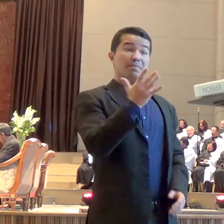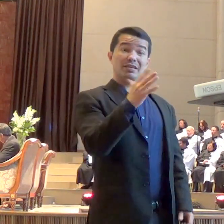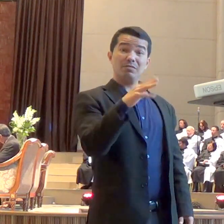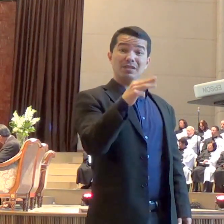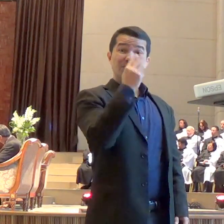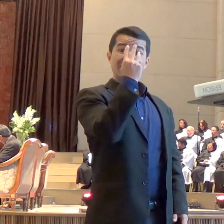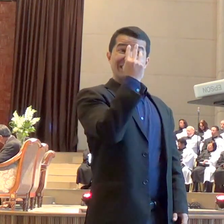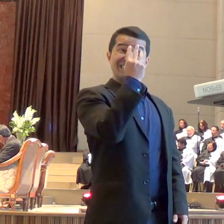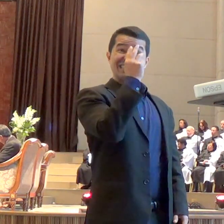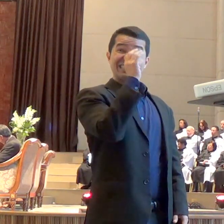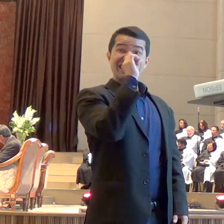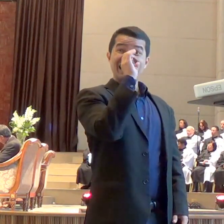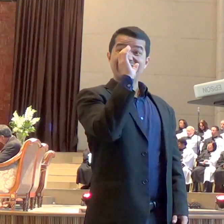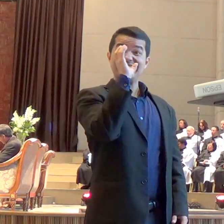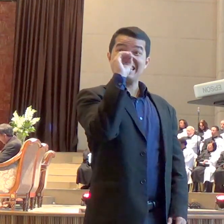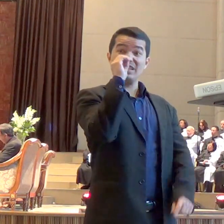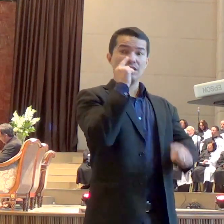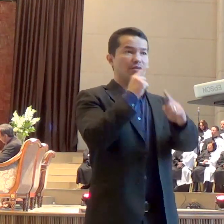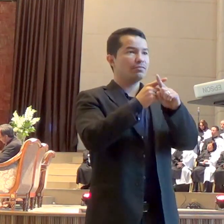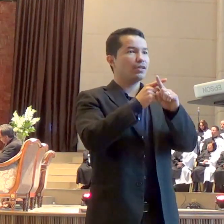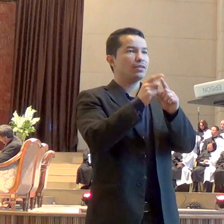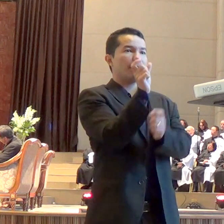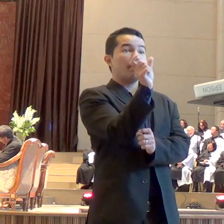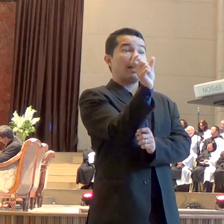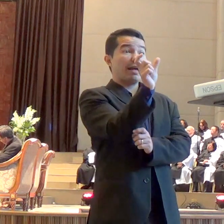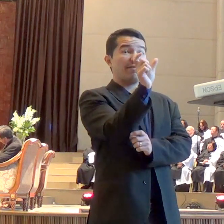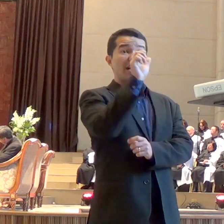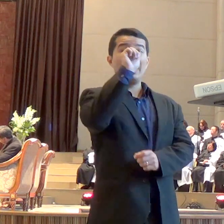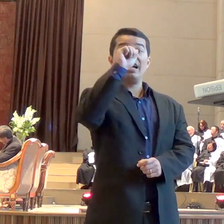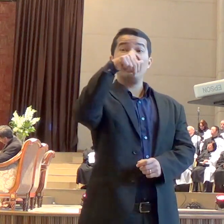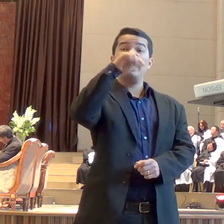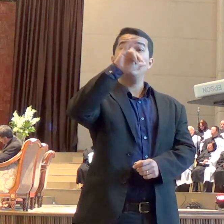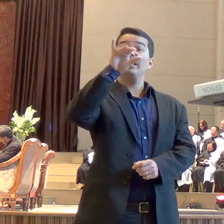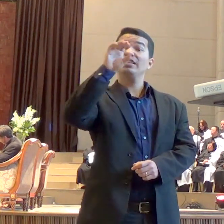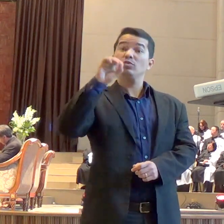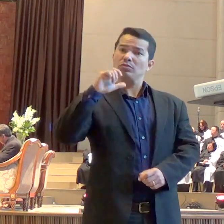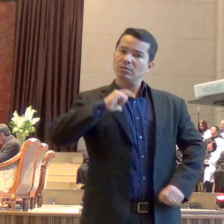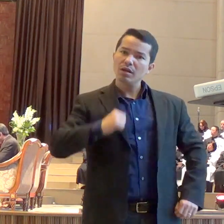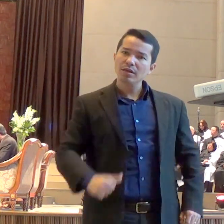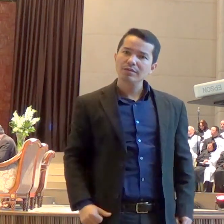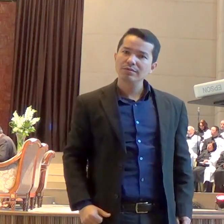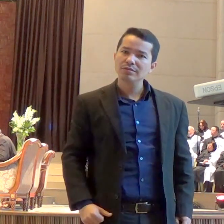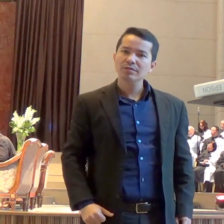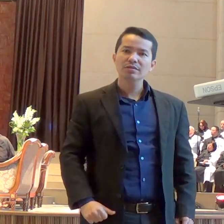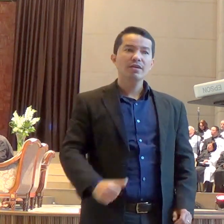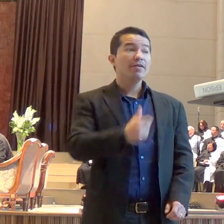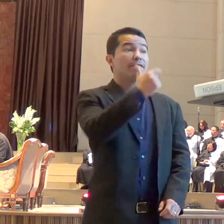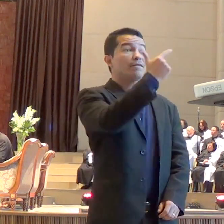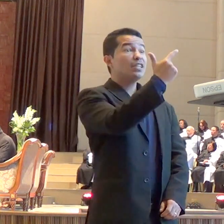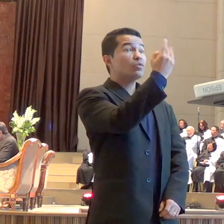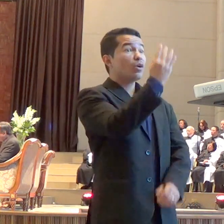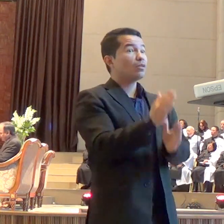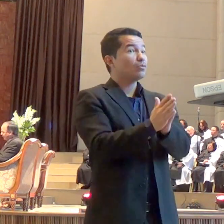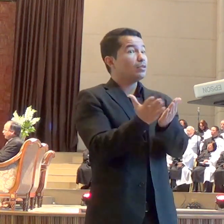palavra anjo aparece na Bíblia em 24 livros diferentes. E se a gente